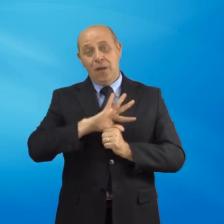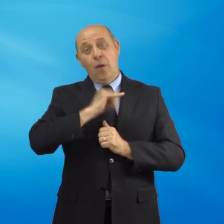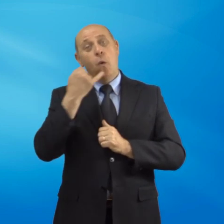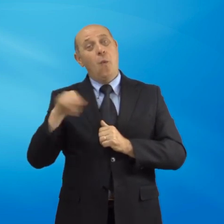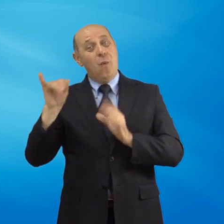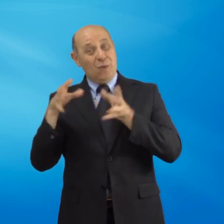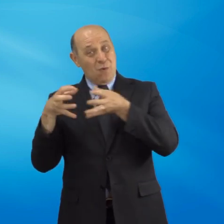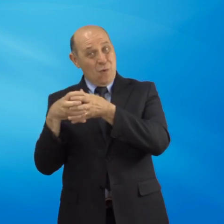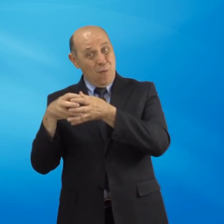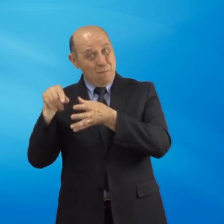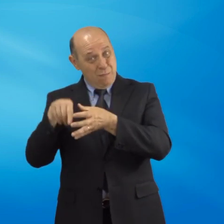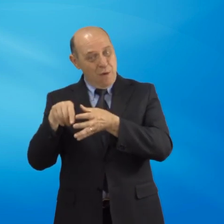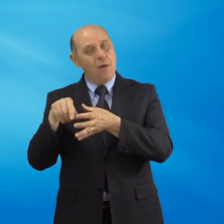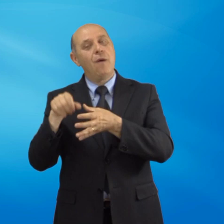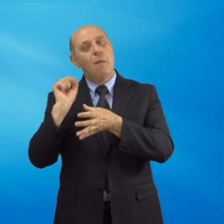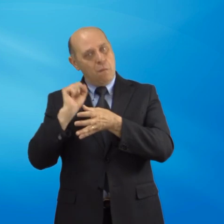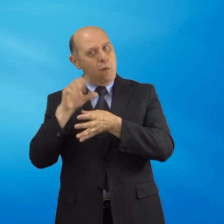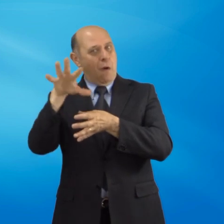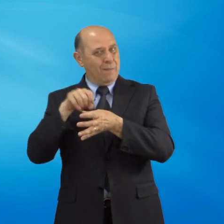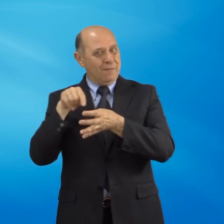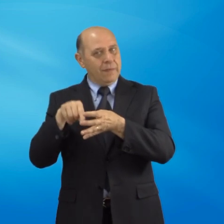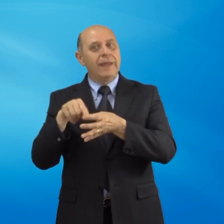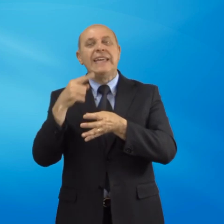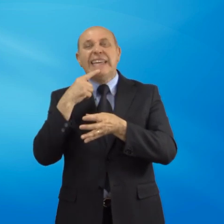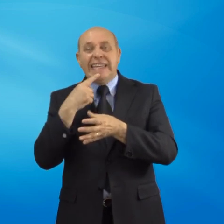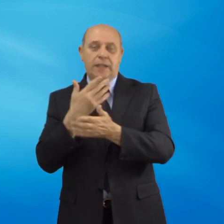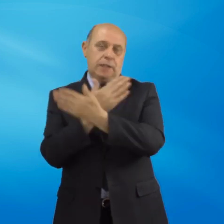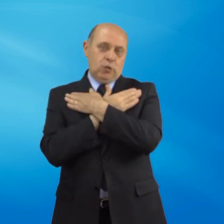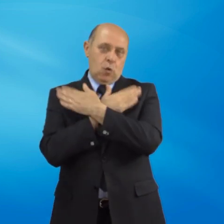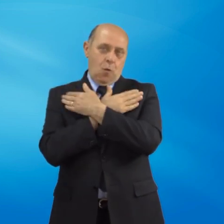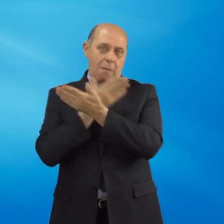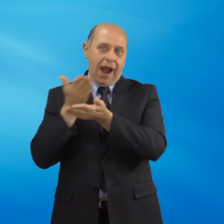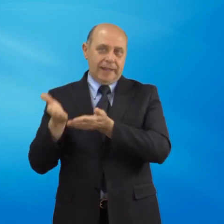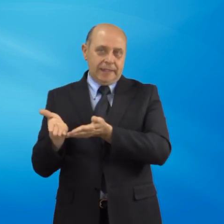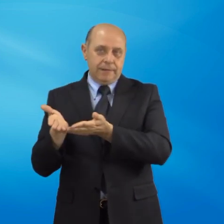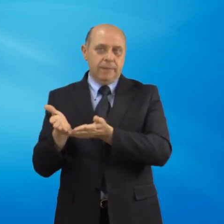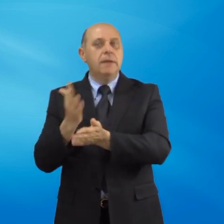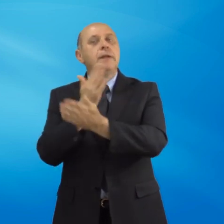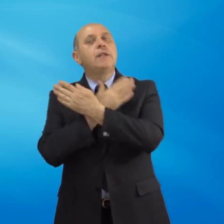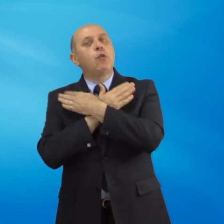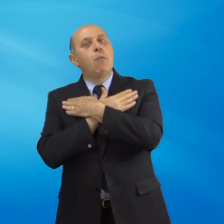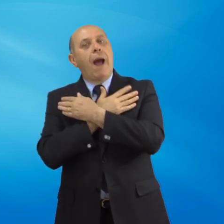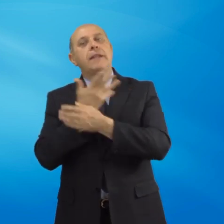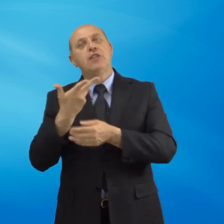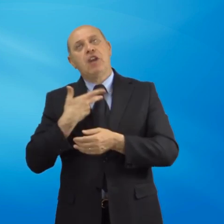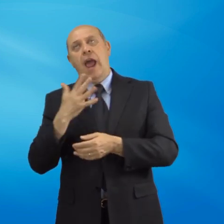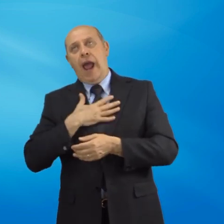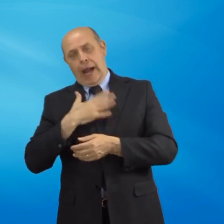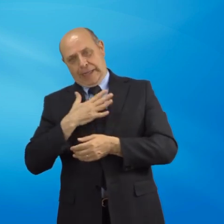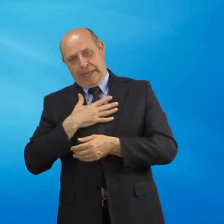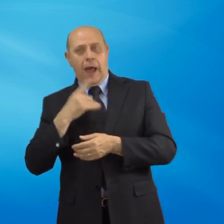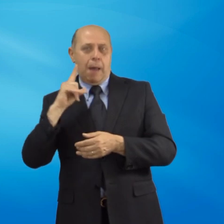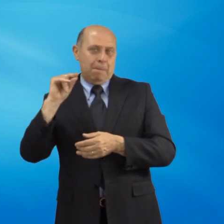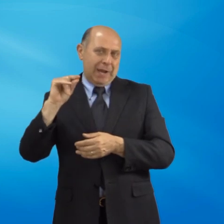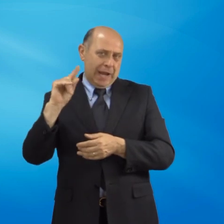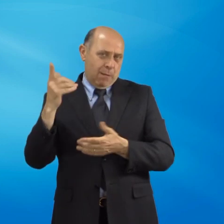beneficiare sono i disoccupati con età anagrafica minima di 63 anni,